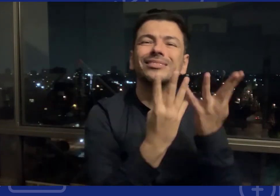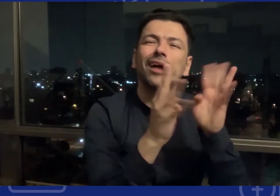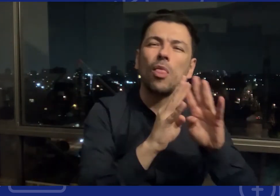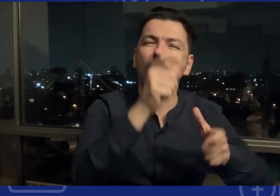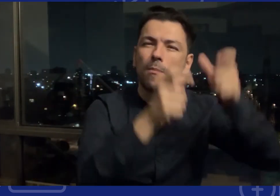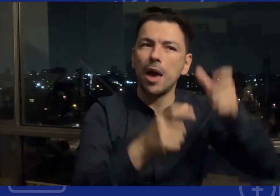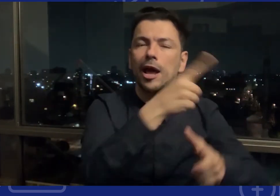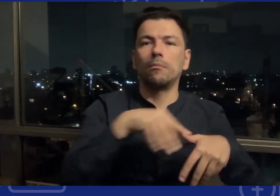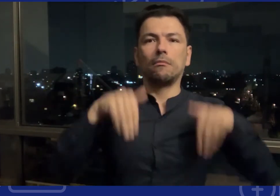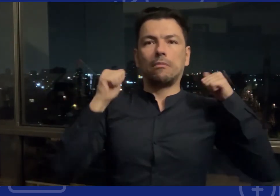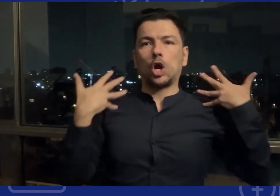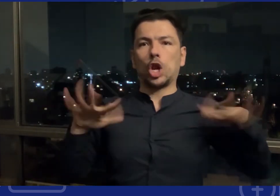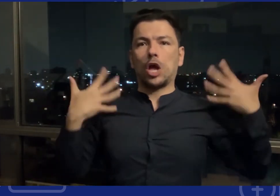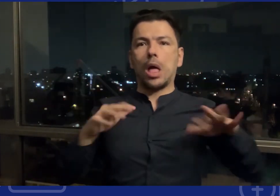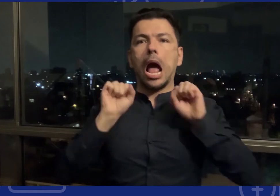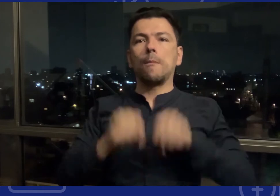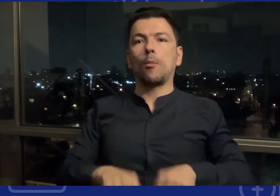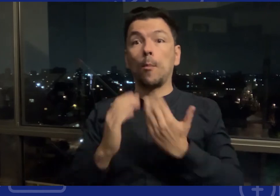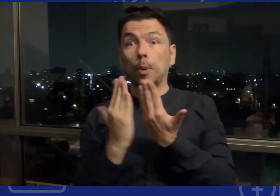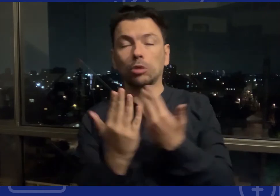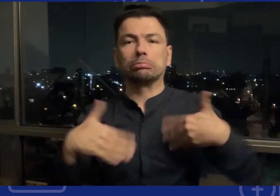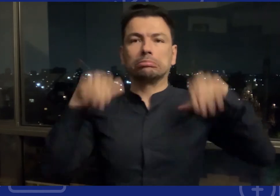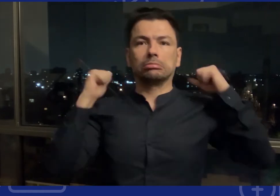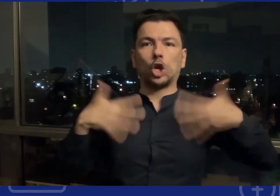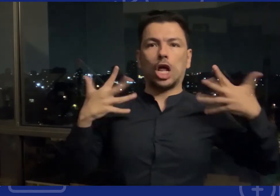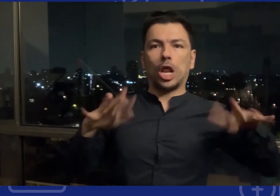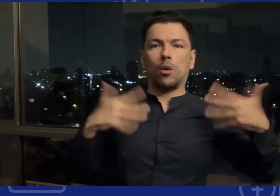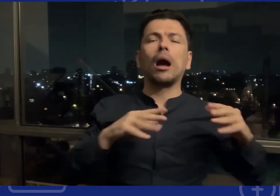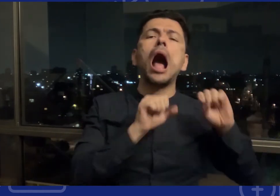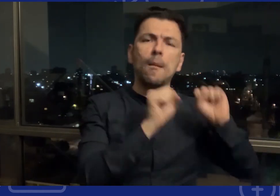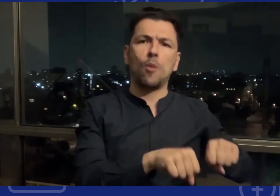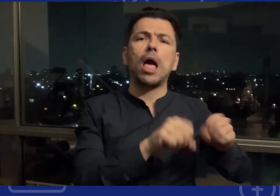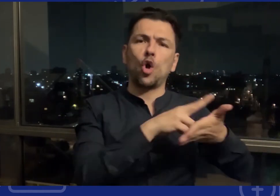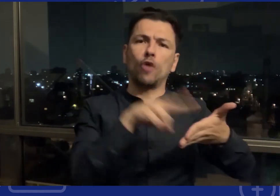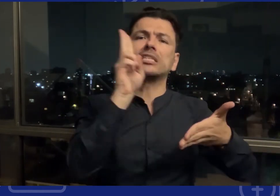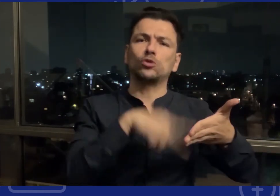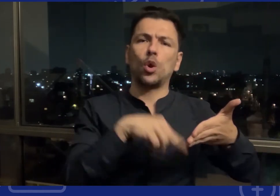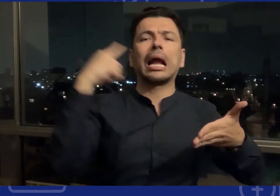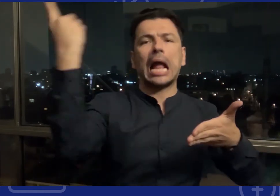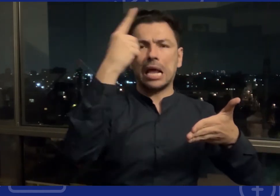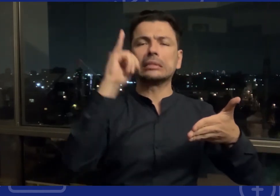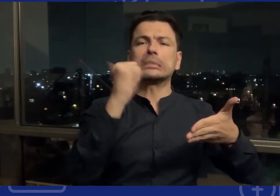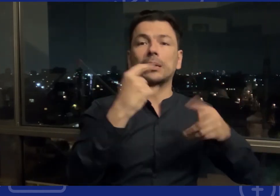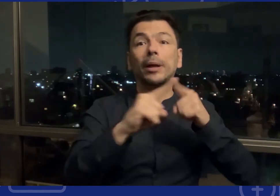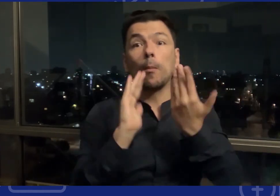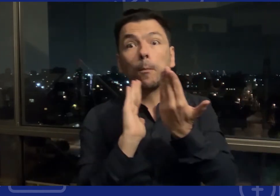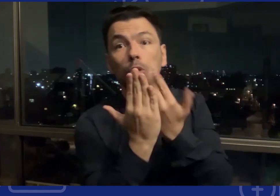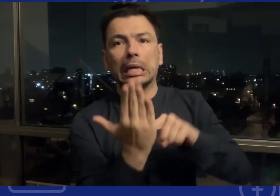así no se ha querido realizar este protocolo por parte del Estado colombiano por parte del Congreso y demás porque